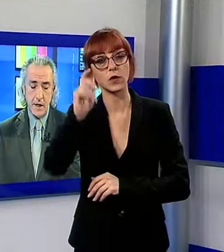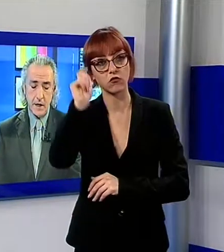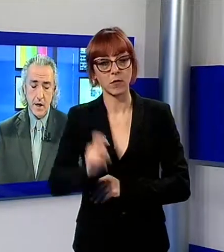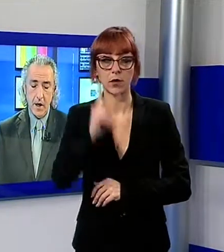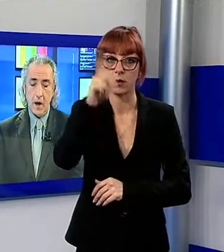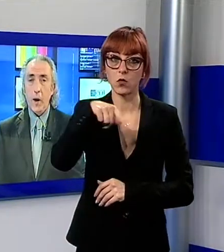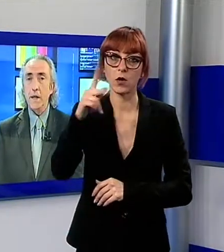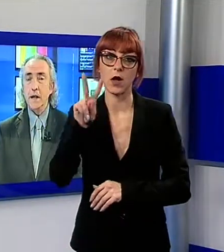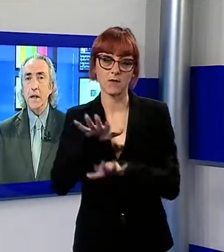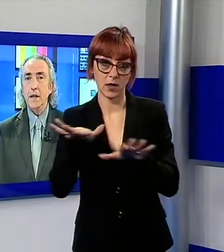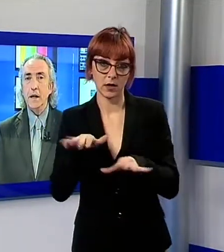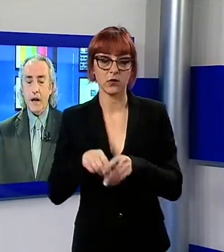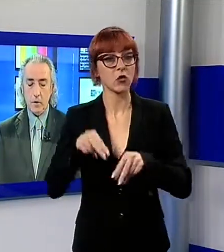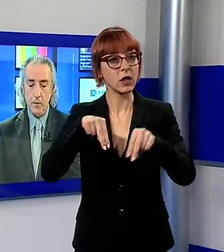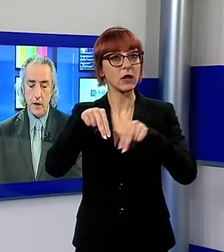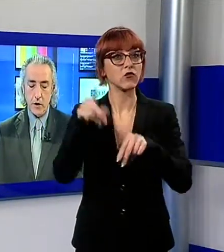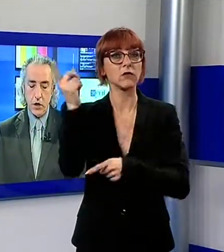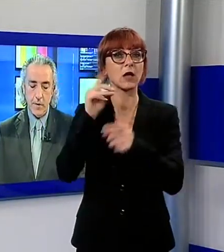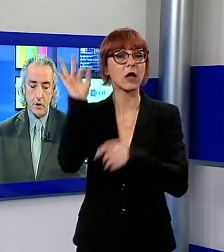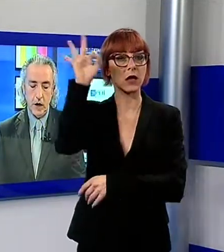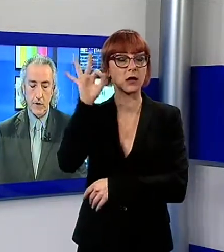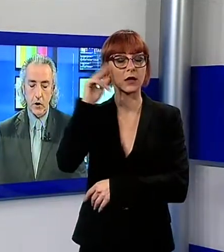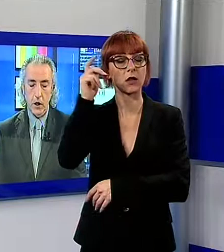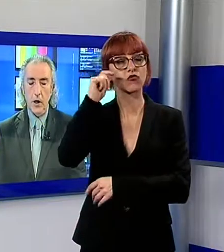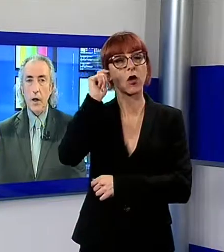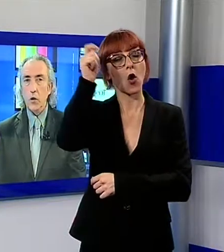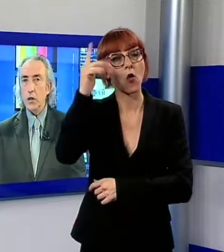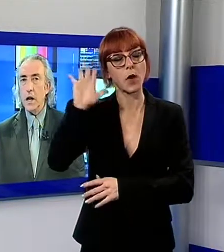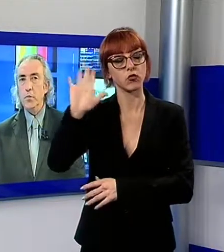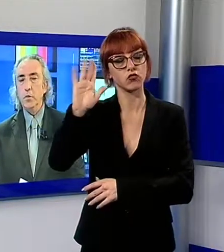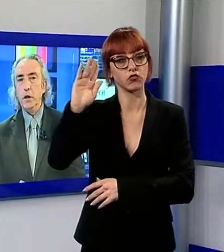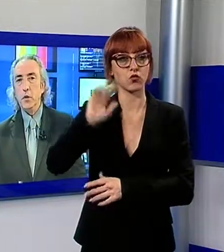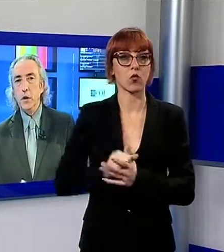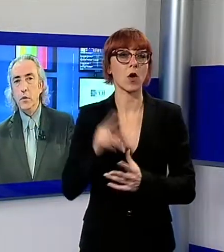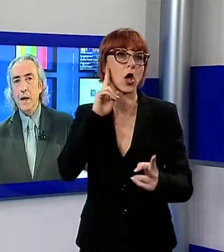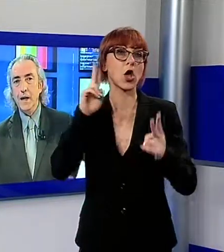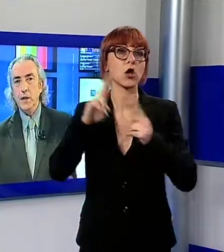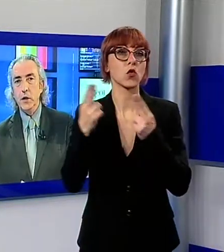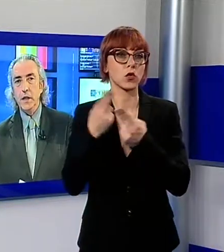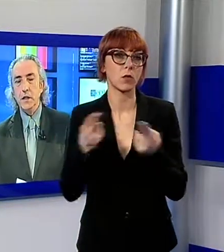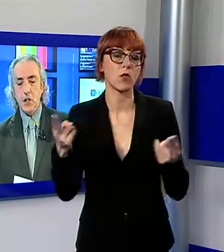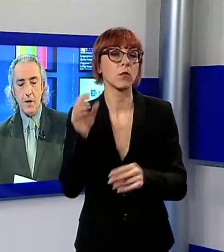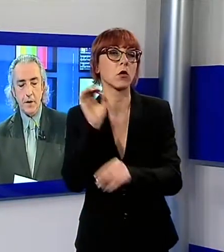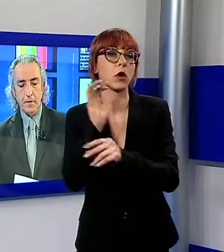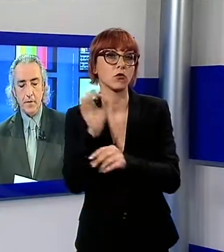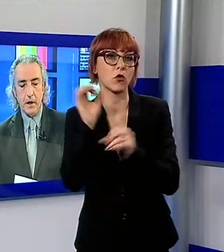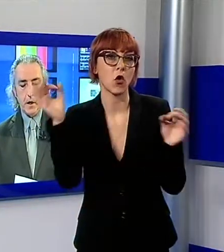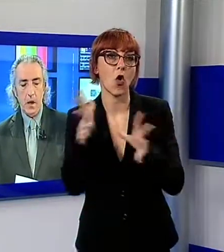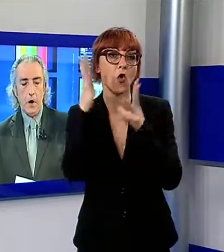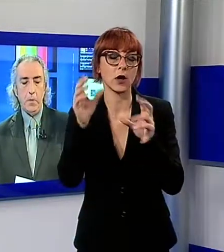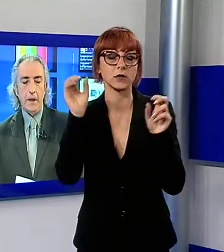regista inglese al quale sarà dedicato un omaggio cinematografico incontrerà il pubblico per una lezione di cinema.